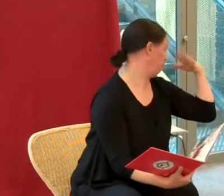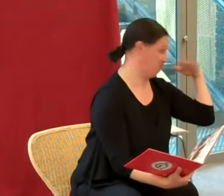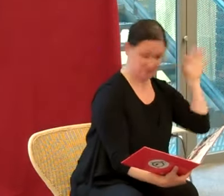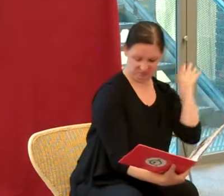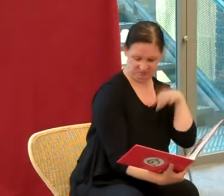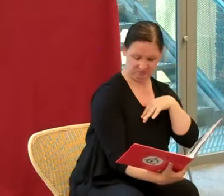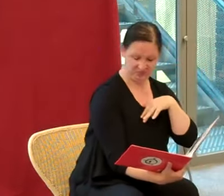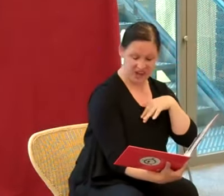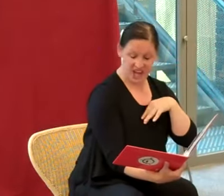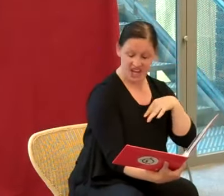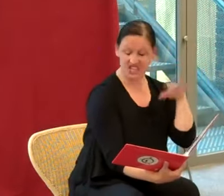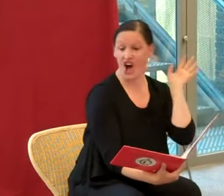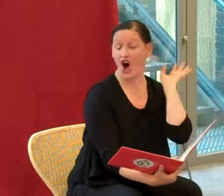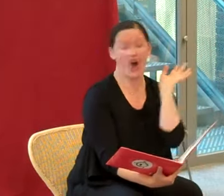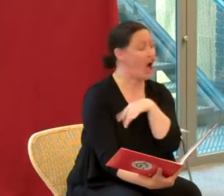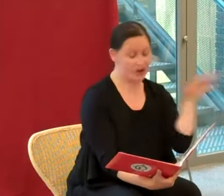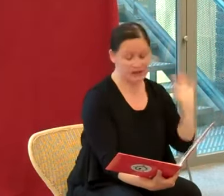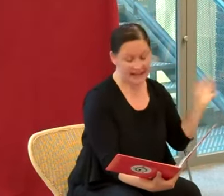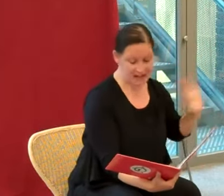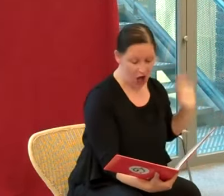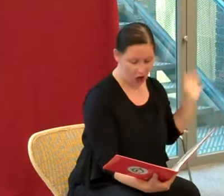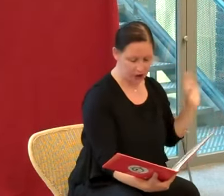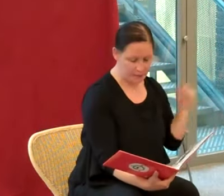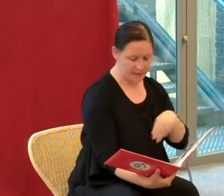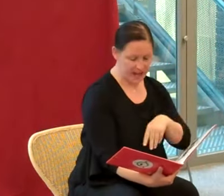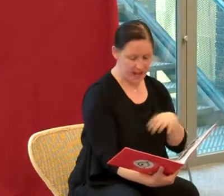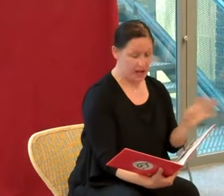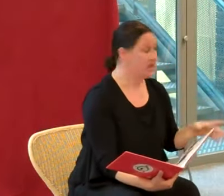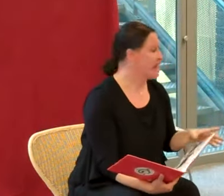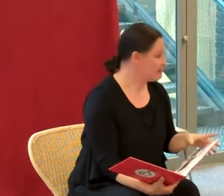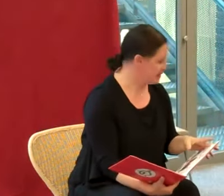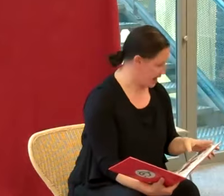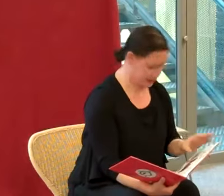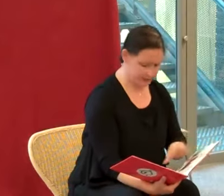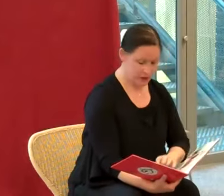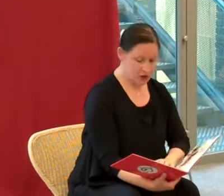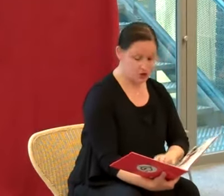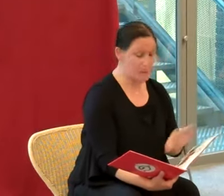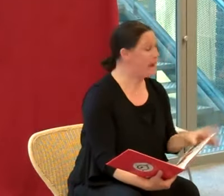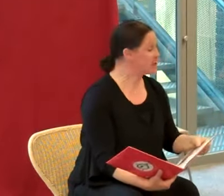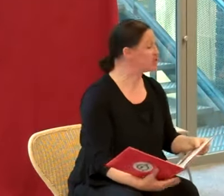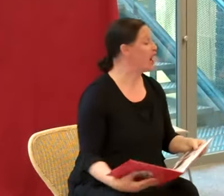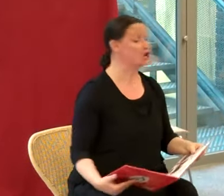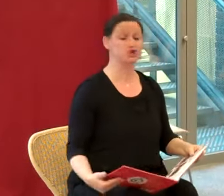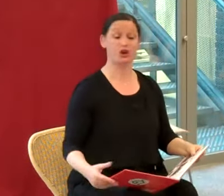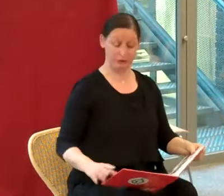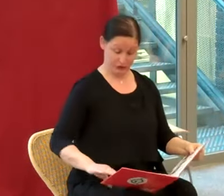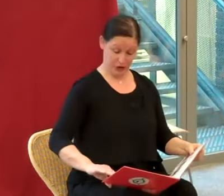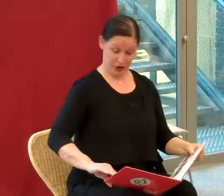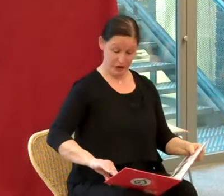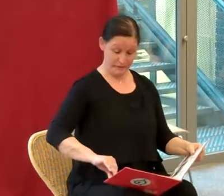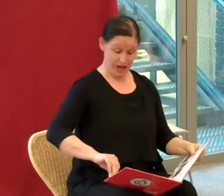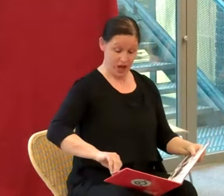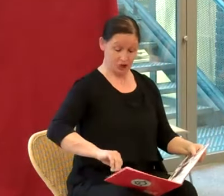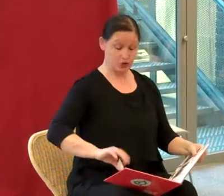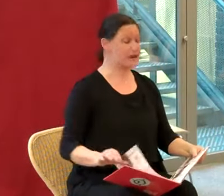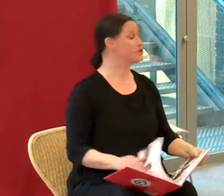» « J'ai horreur du désordre ! » Et dame dinde se percha sur le fauteuil d'où elle